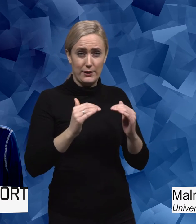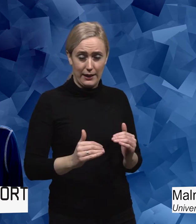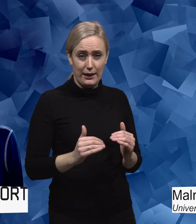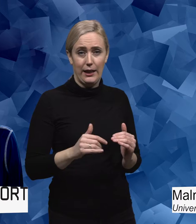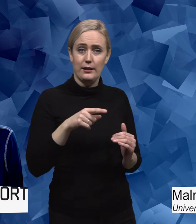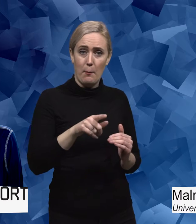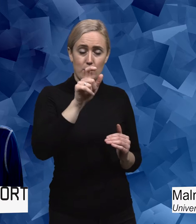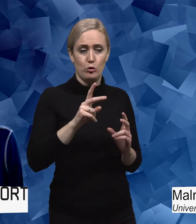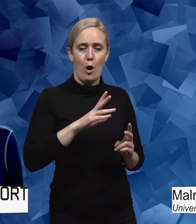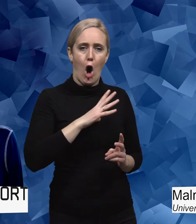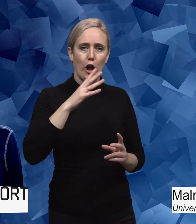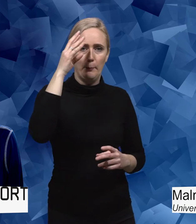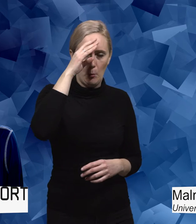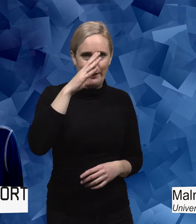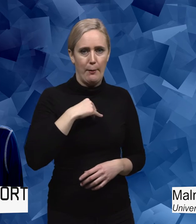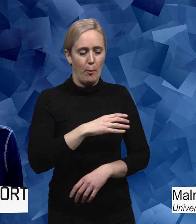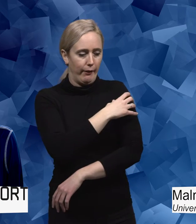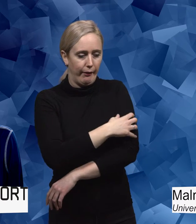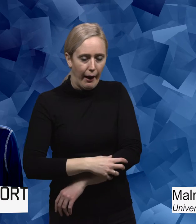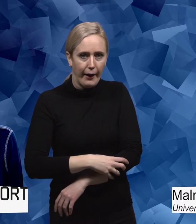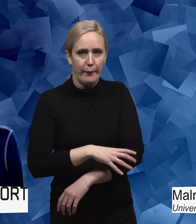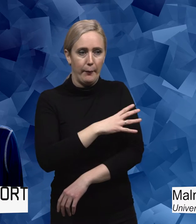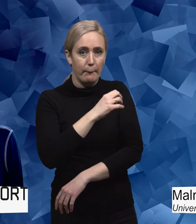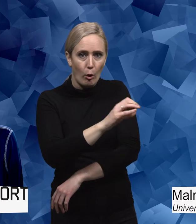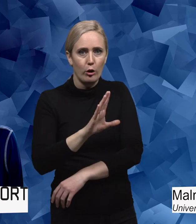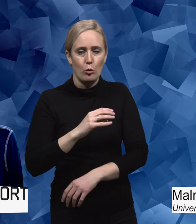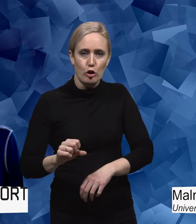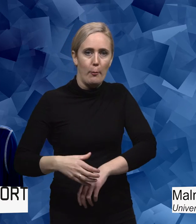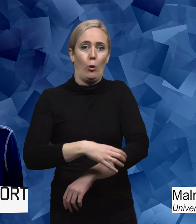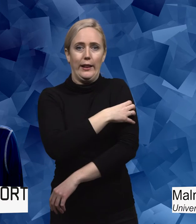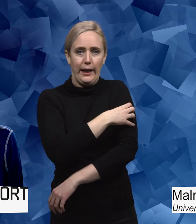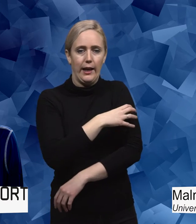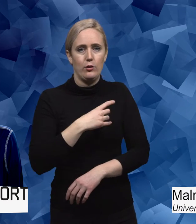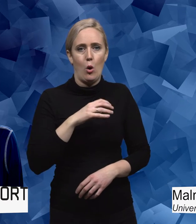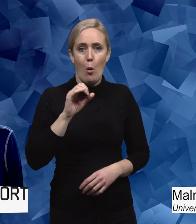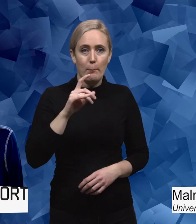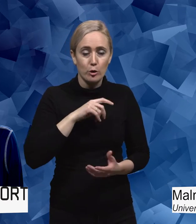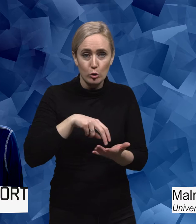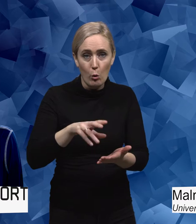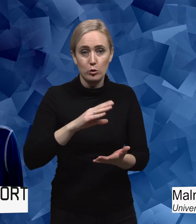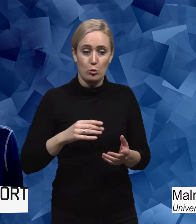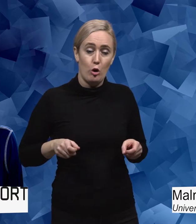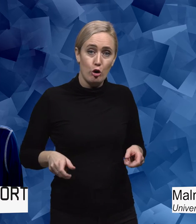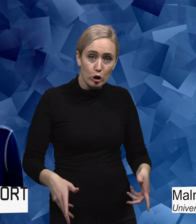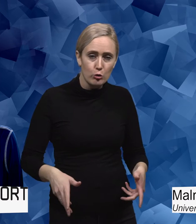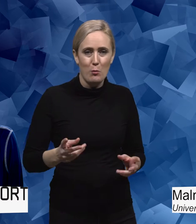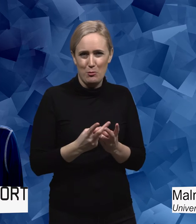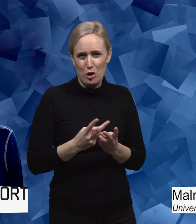och saknas det en arm, ska det sätta sig till en protes och kan man inte gå sig till en rullstol. Att det är problemet där individen och individen ska fixas. Man